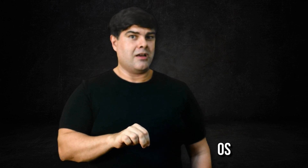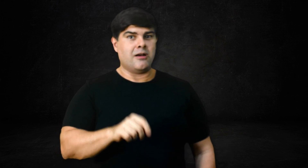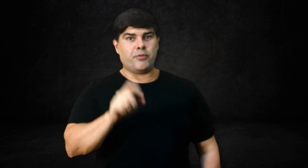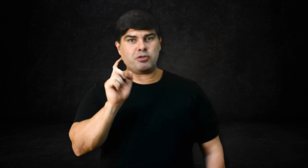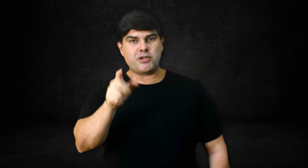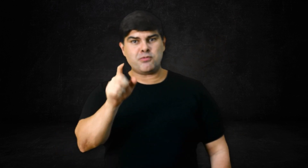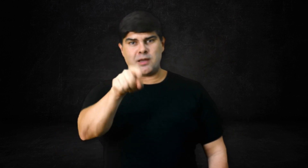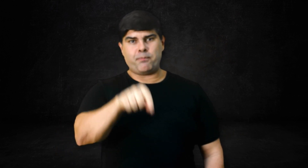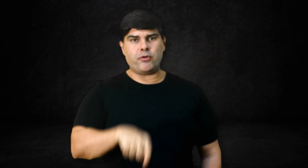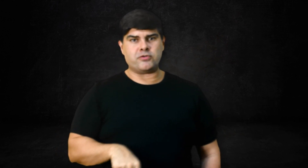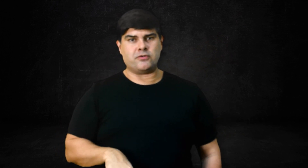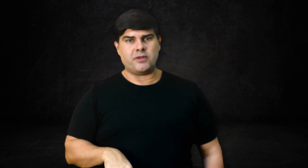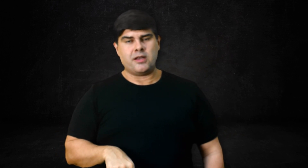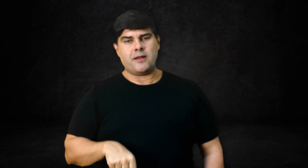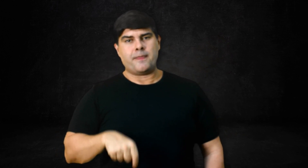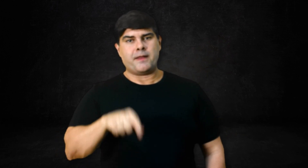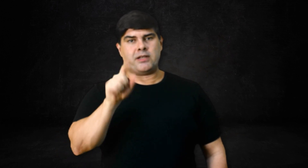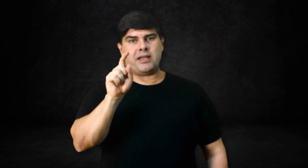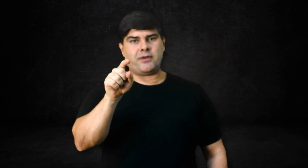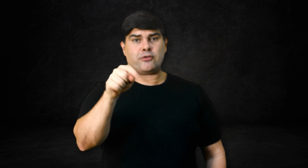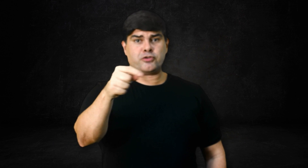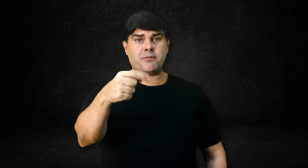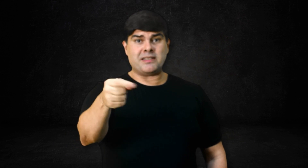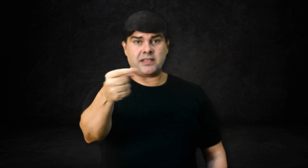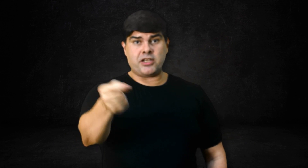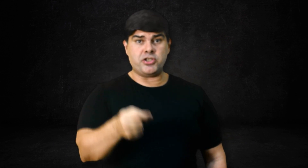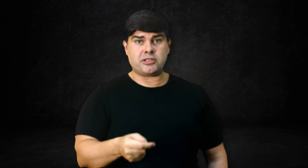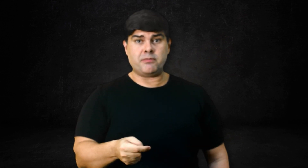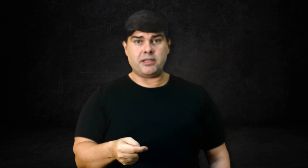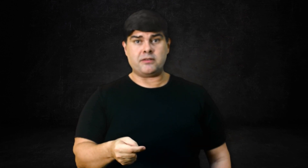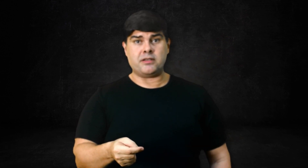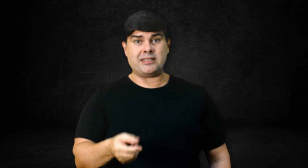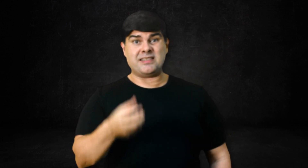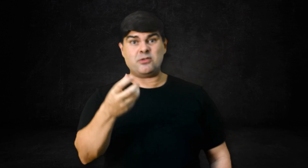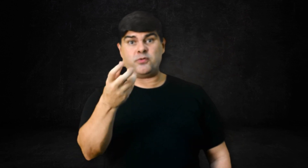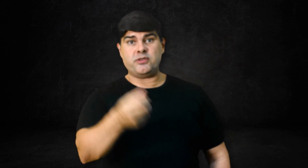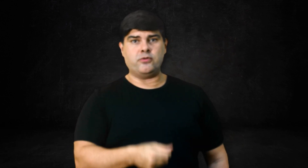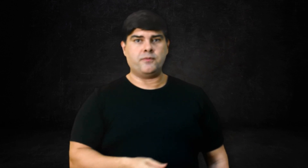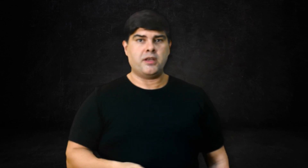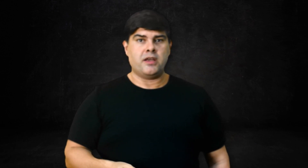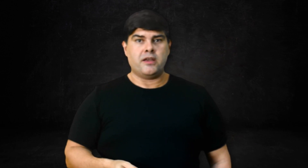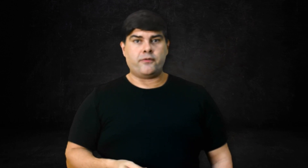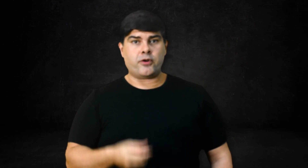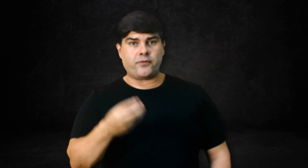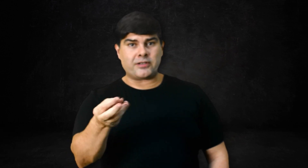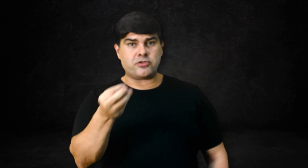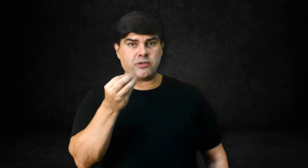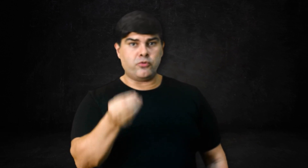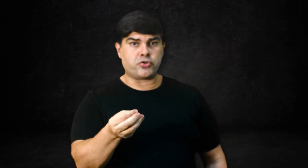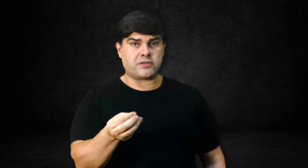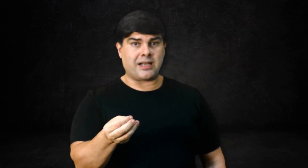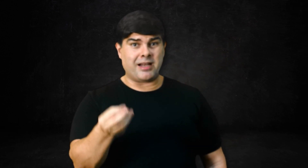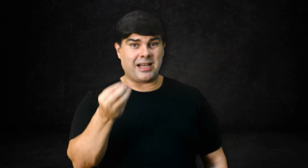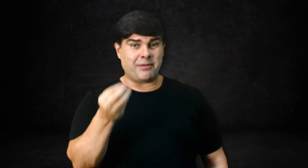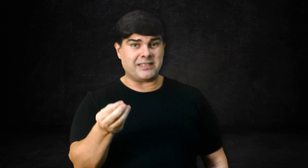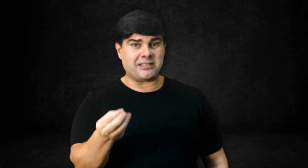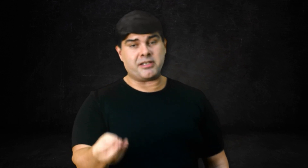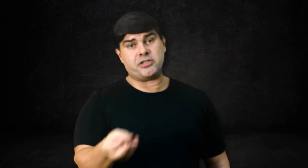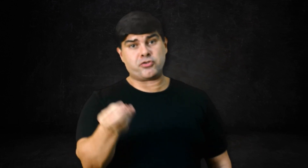Pois mesmo em repouso, vai consumir mais energia também. É tecido vivo. E fora o fato de que músculos armazenam também grandes